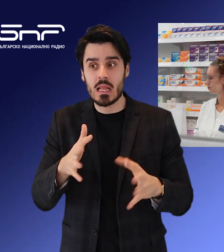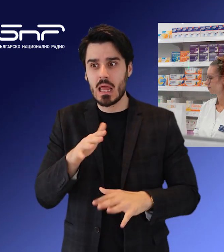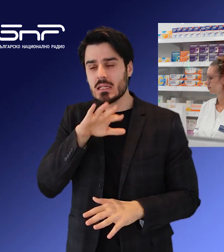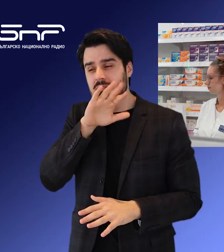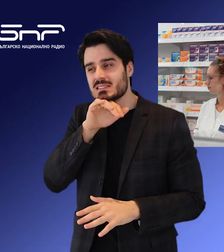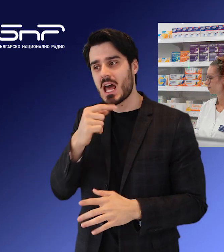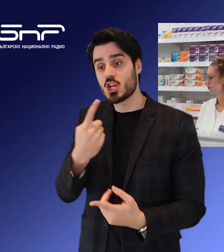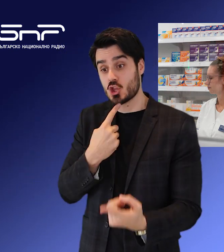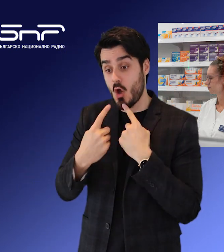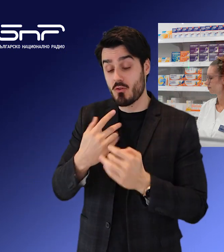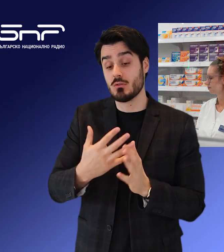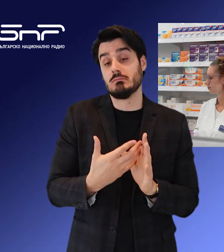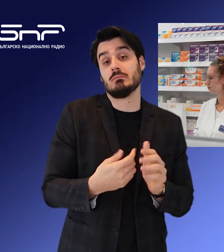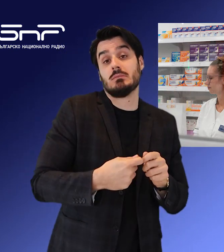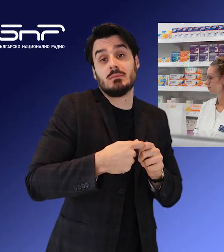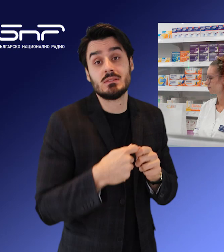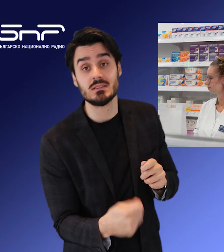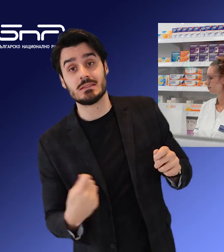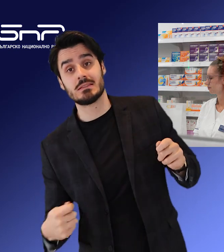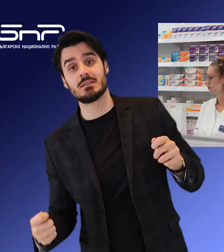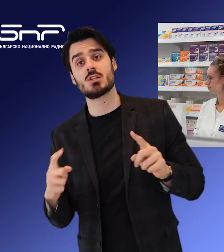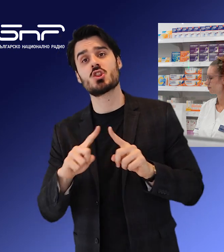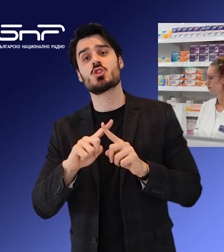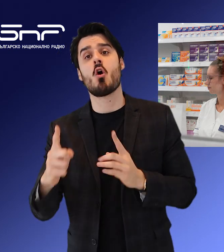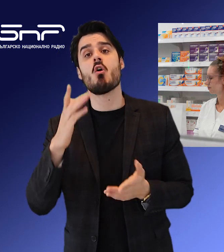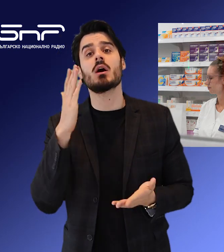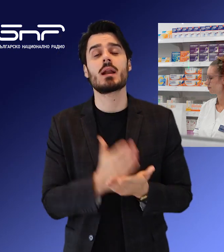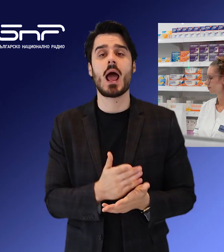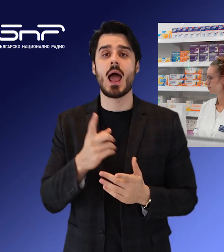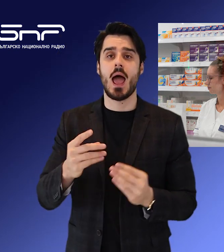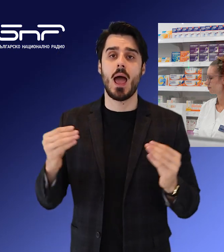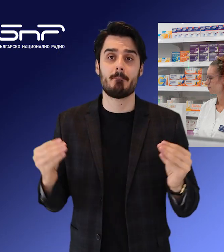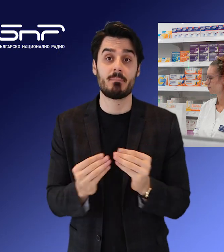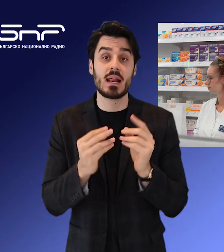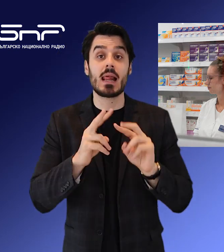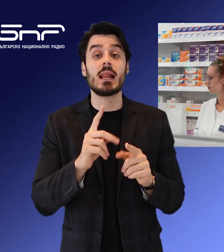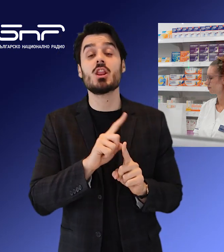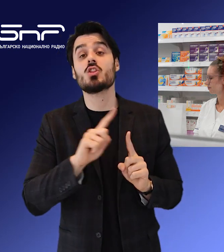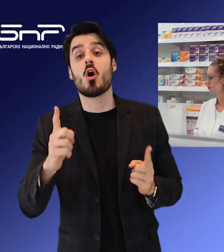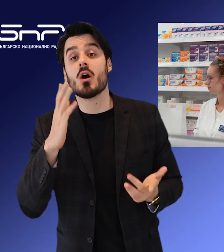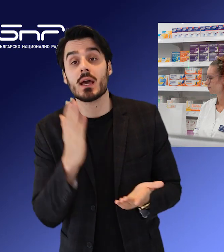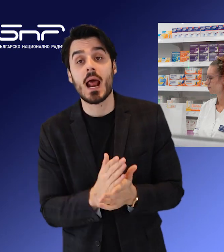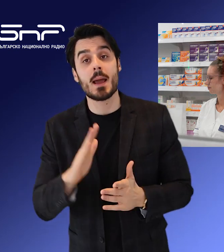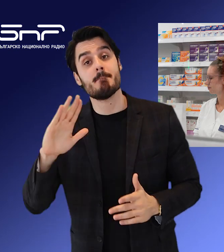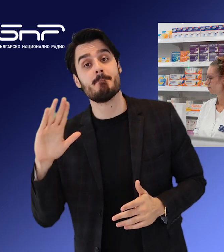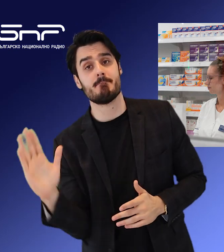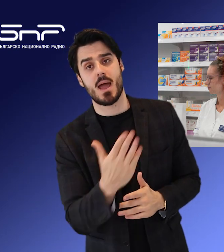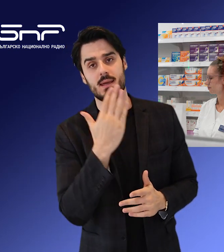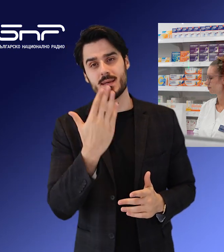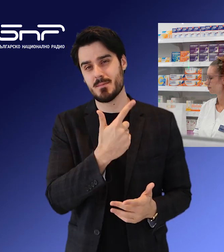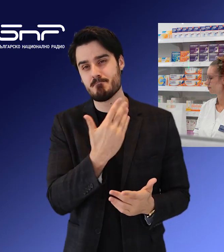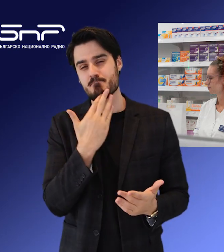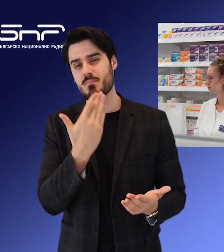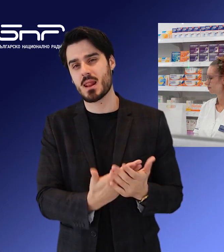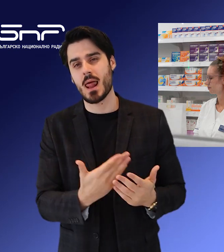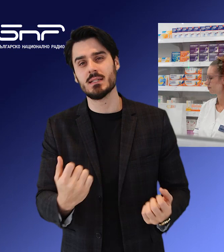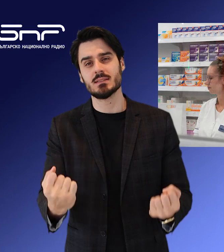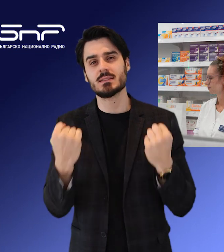стария договор да продължи до края на април, както искат от Фармацевтичния съюз, или до края на май, както предлагат от Здравната каса.